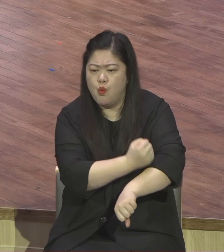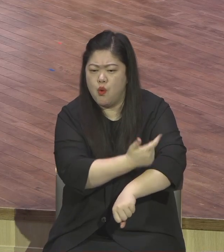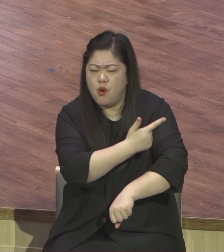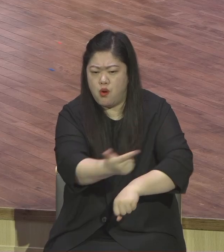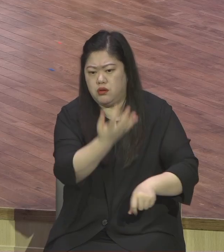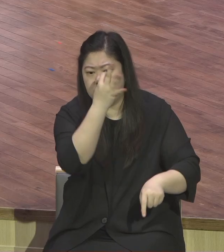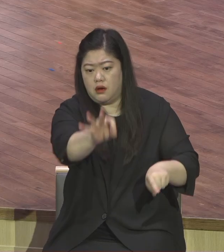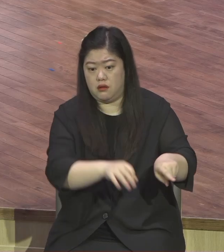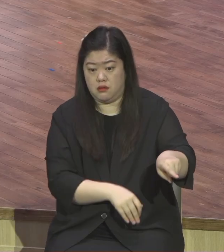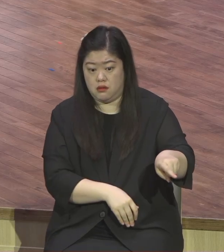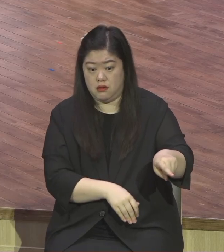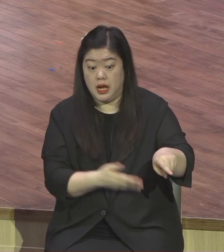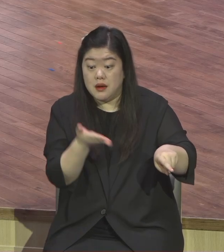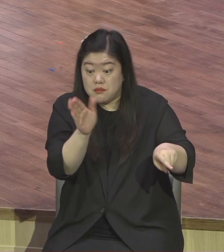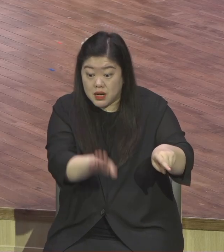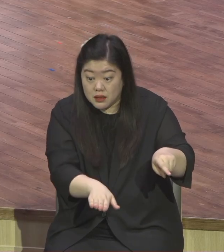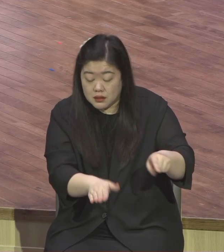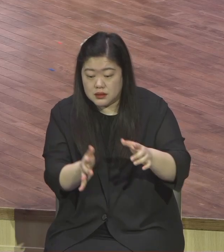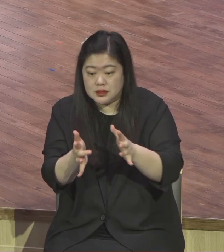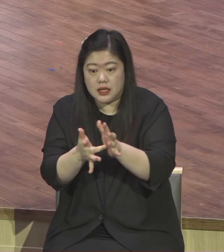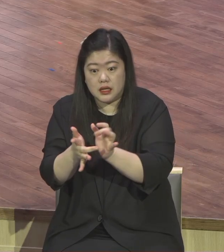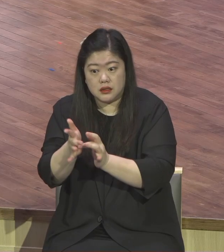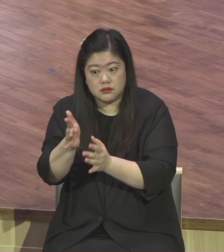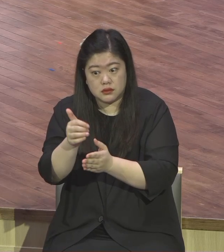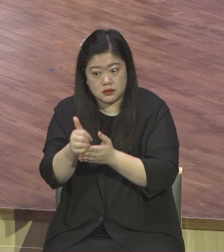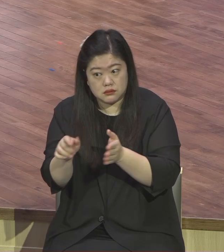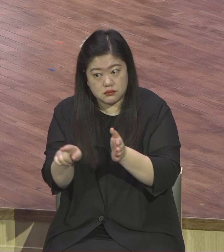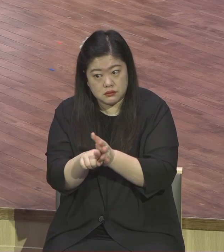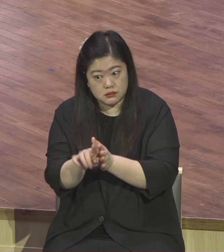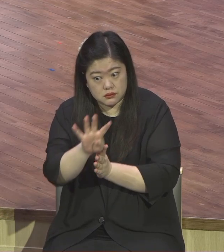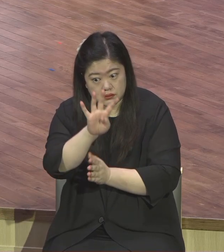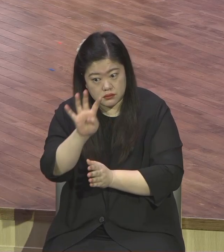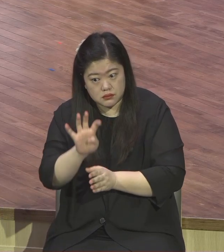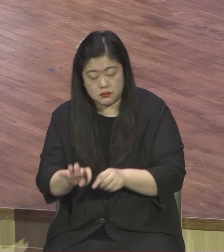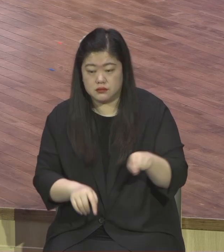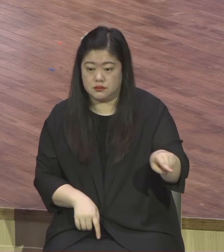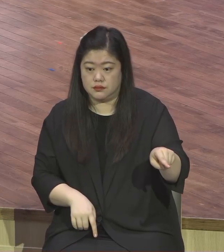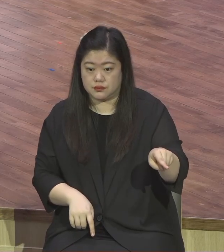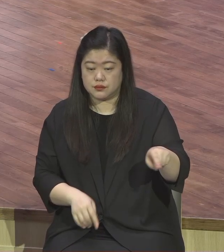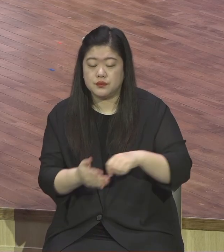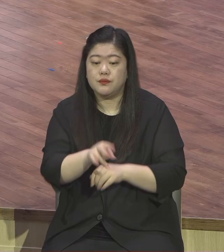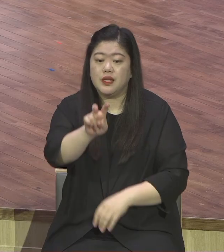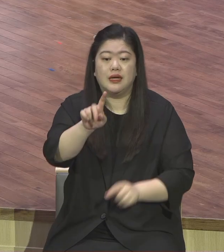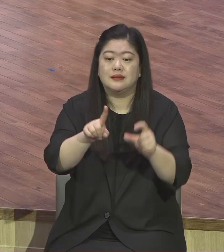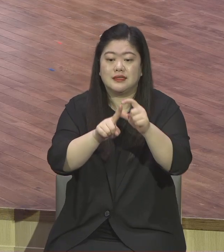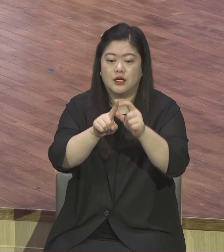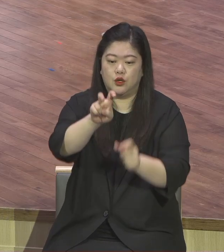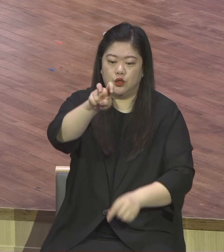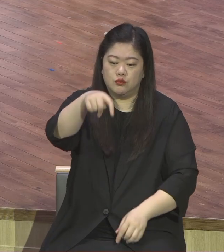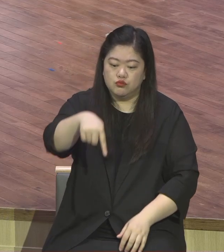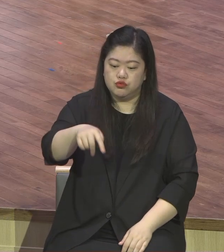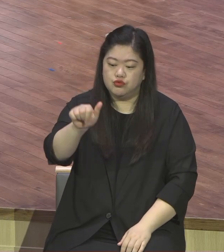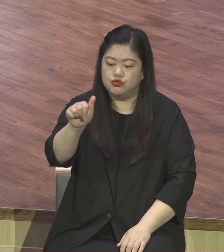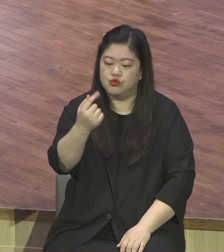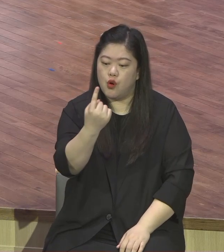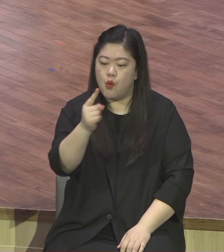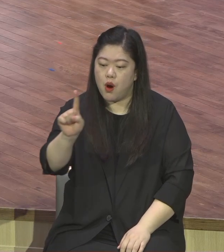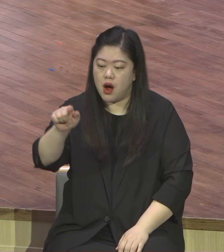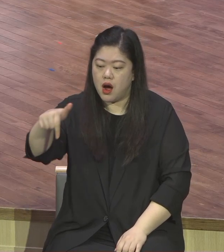무화과나무라는 뜻이 무슨 뜻이냐 꽃이 없는 나무와 무화과나무에요 꽃이 없는 나무